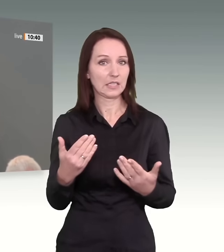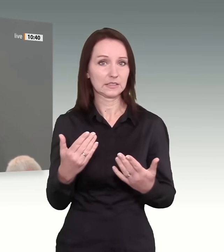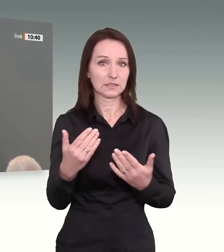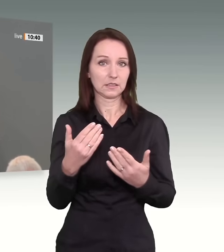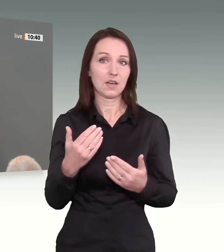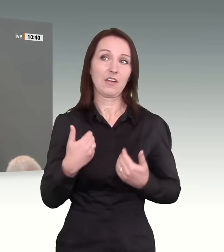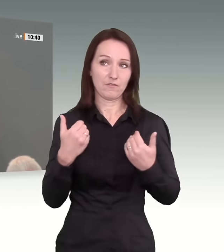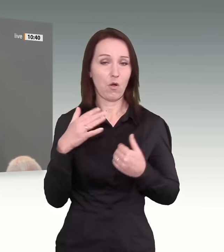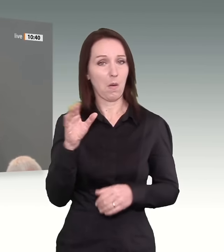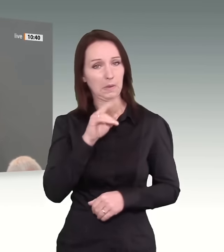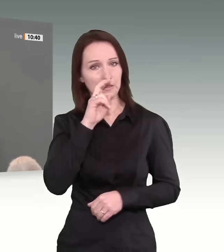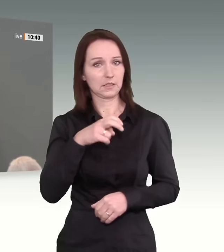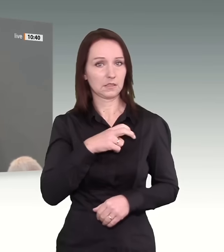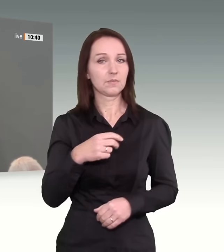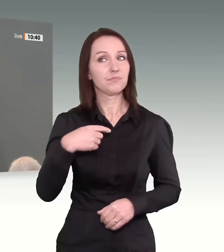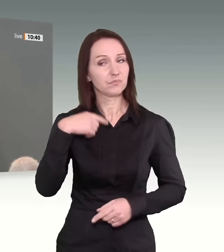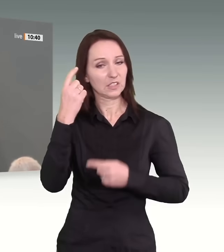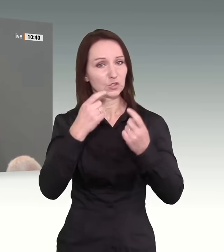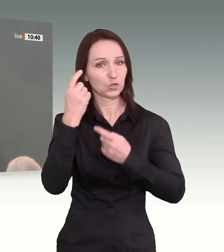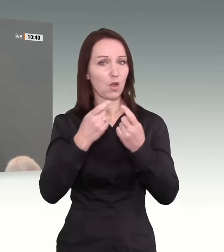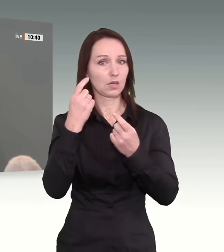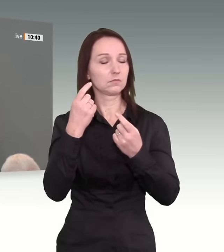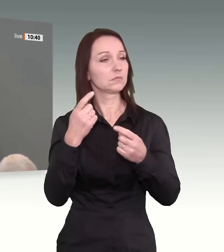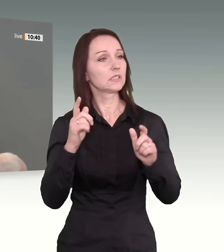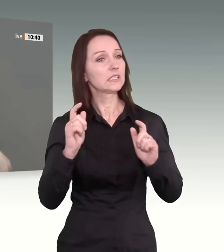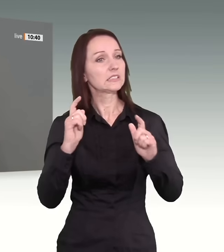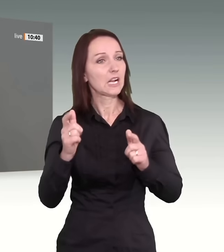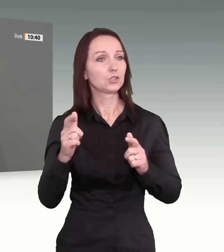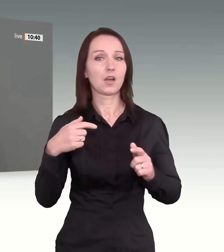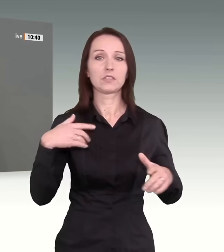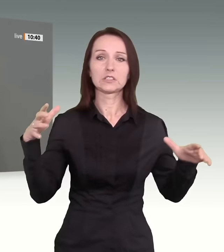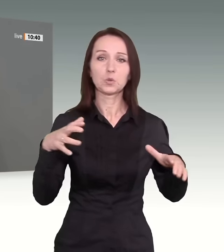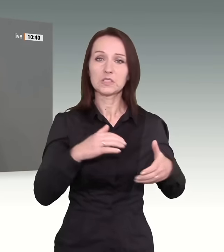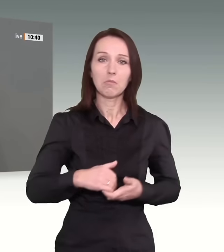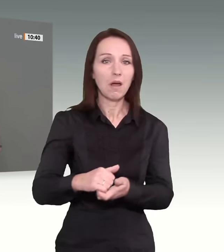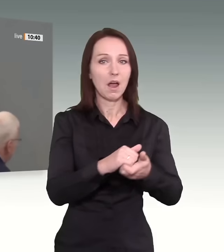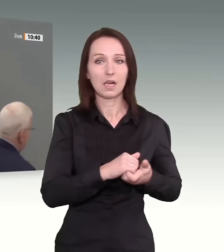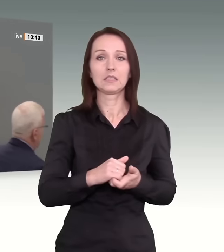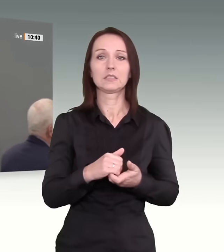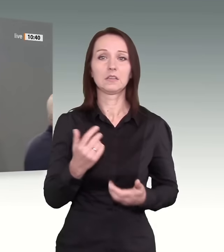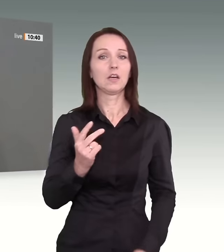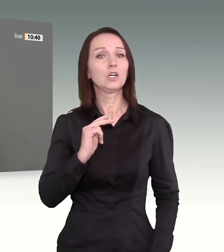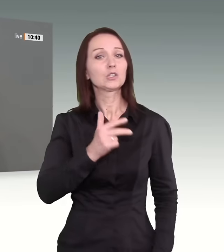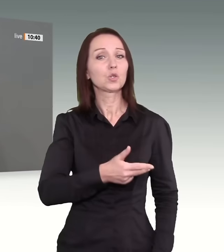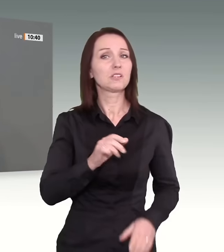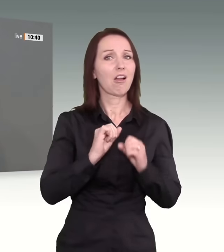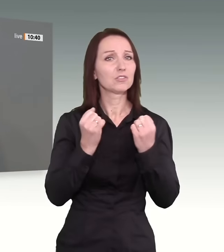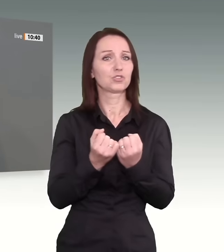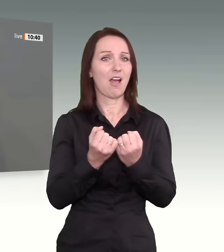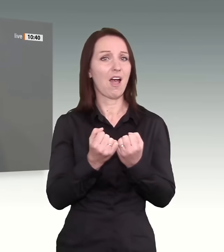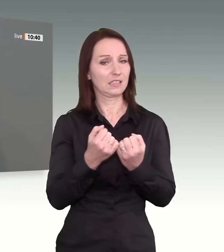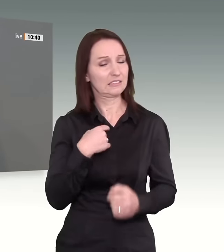Sorgen um den gesellschaftlichen Zusammenhalt, um unseren Sozialstaat, dessen